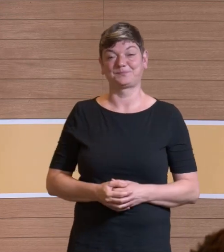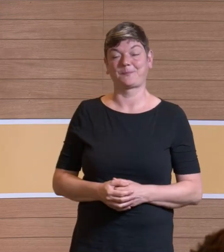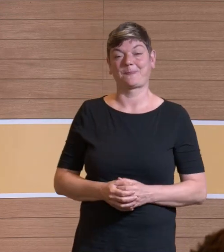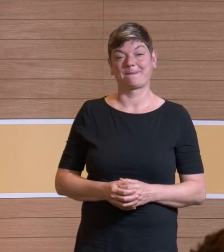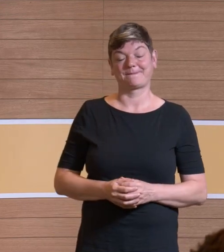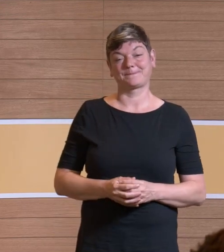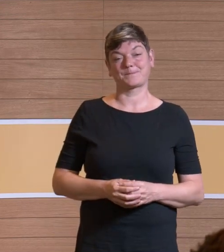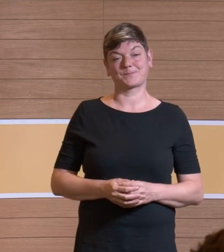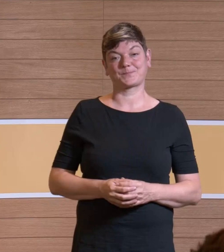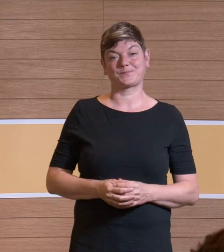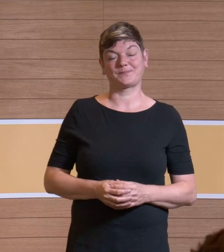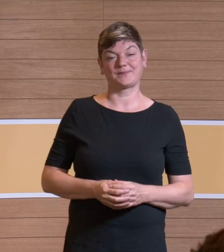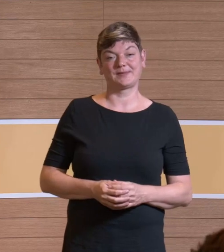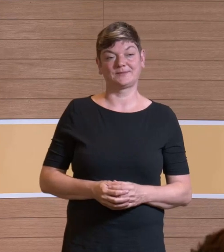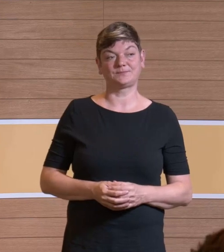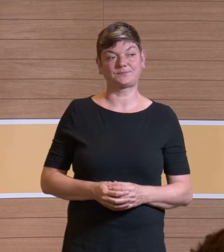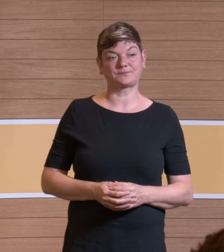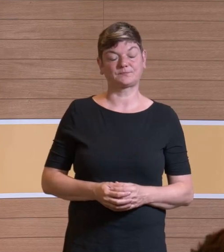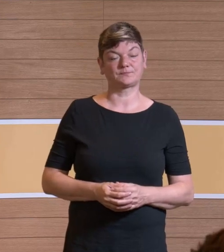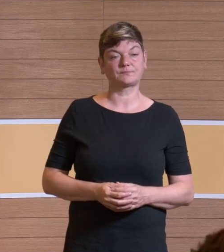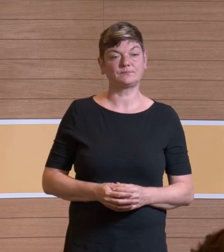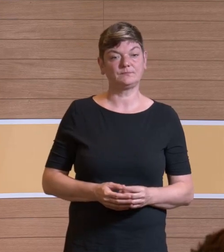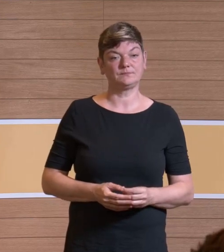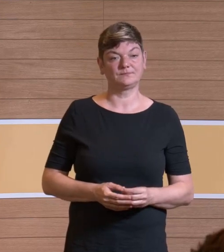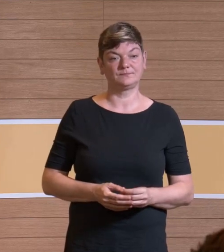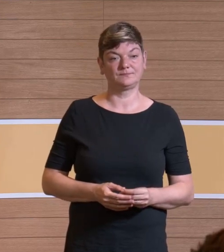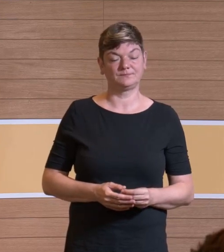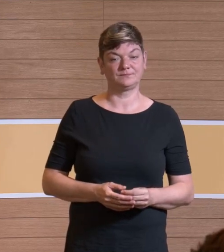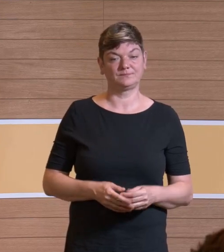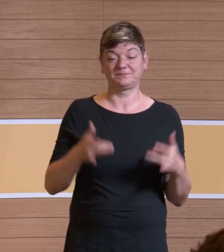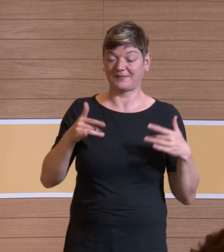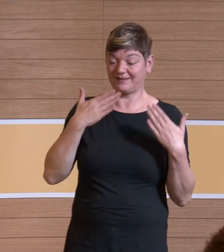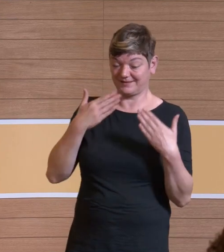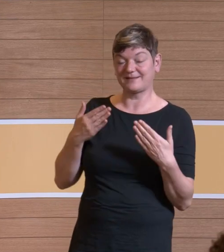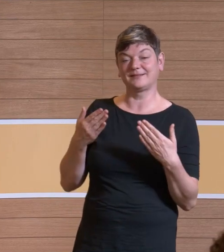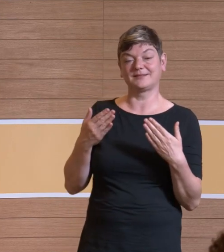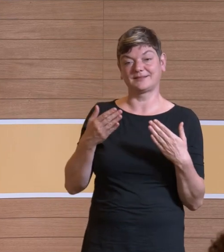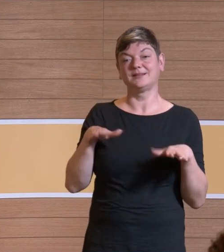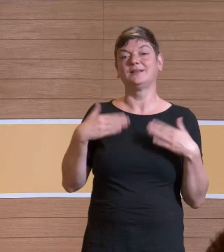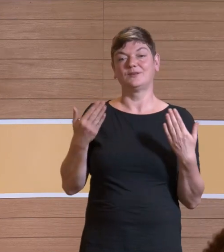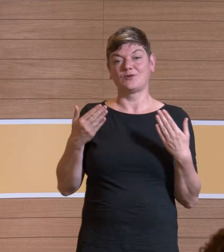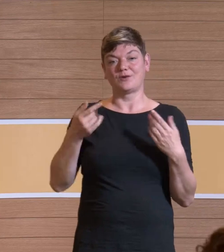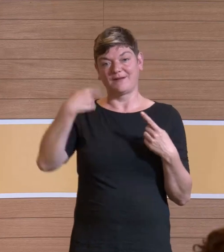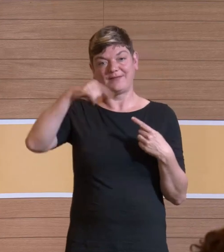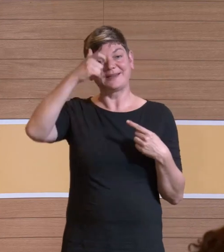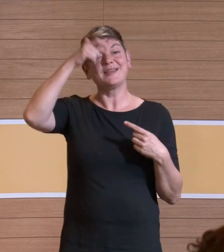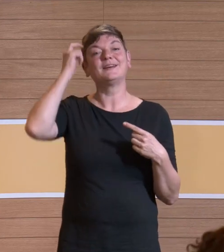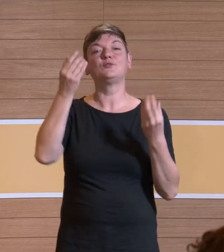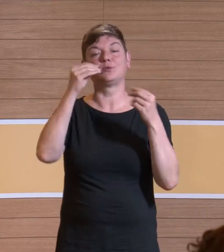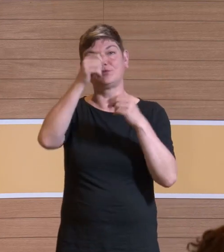die Kamera Sie auch noch gut sehen kann. Herzlichen Dank, dass Sie unser Gefahrstoffgehirn mal mit etwas